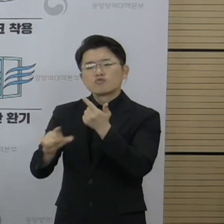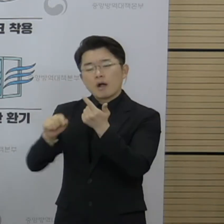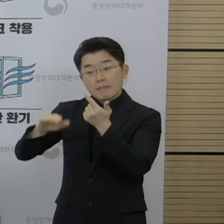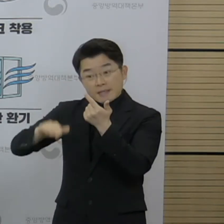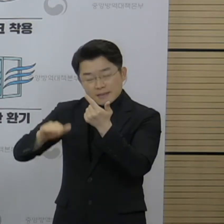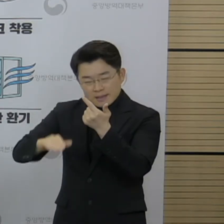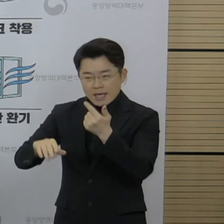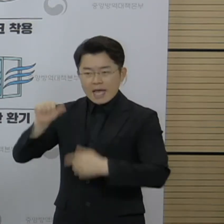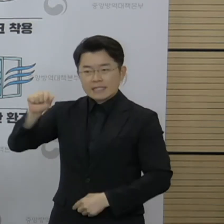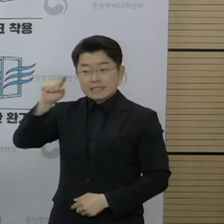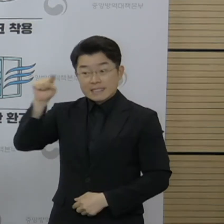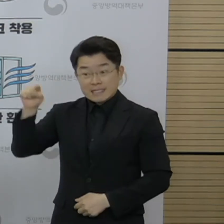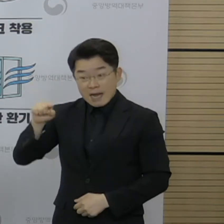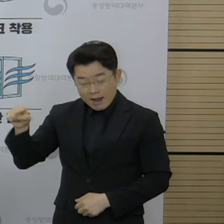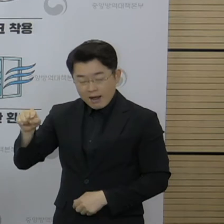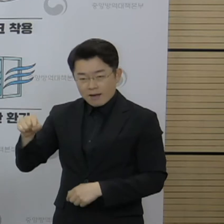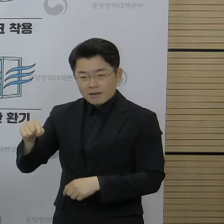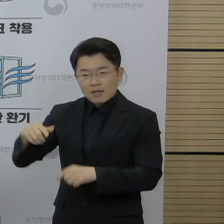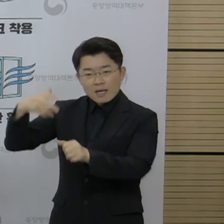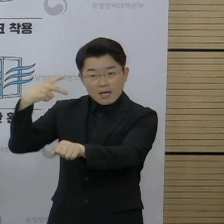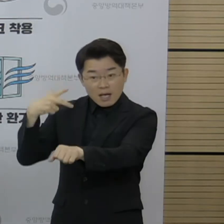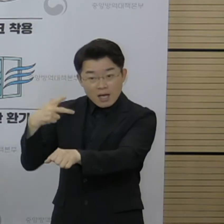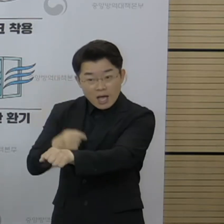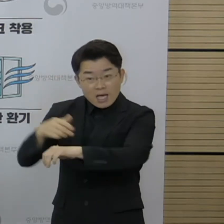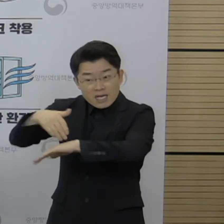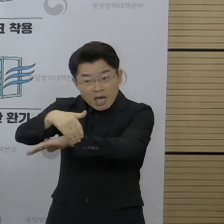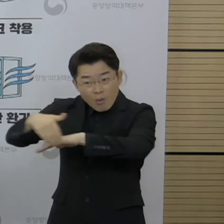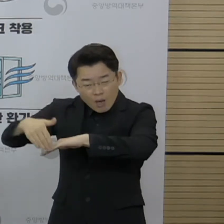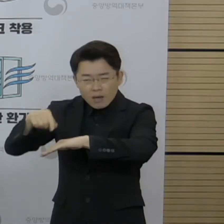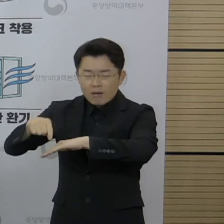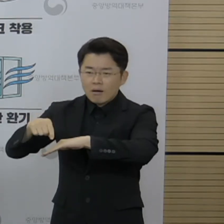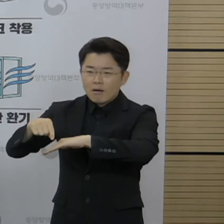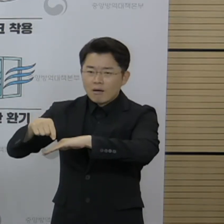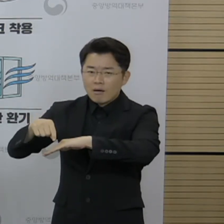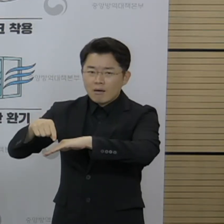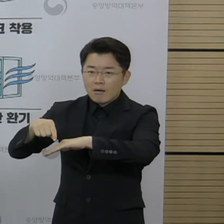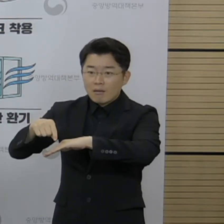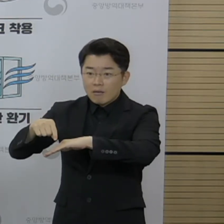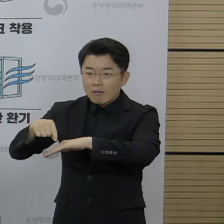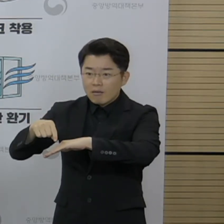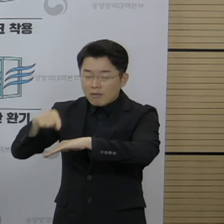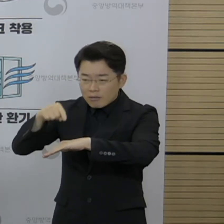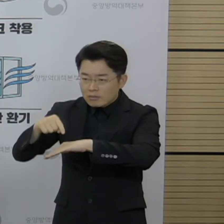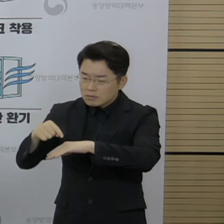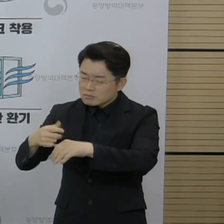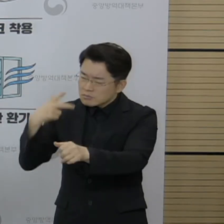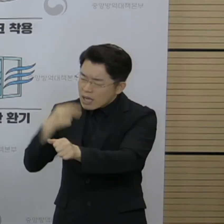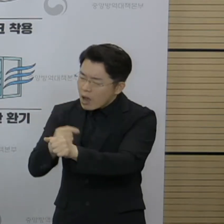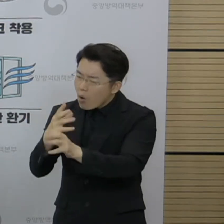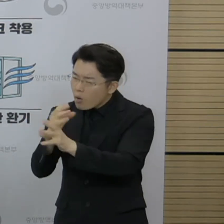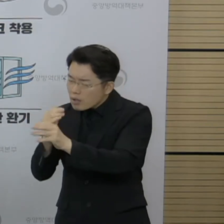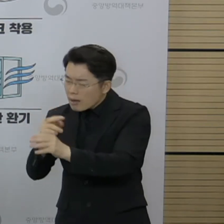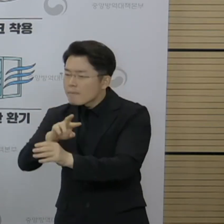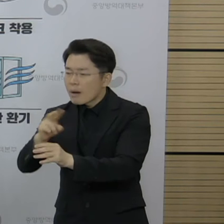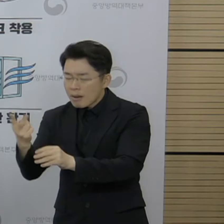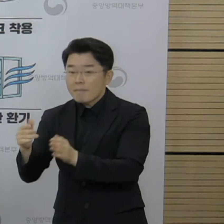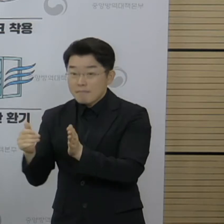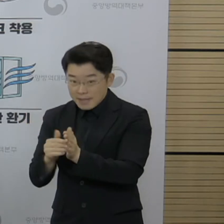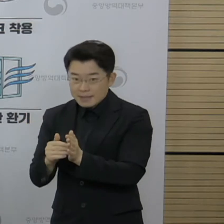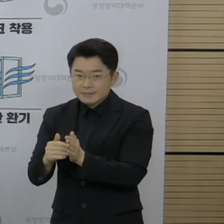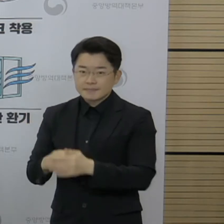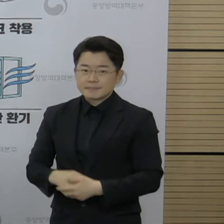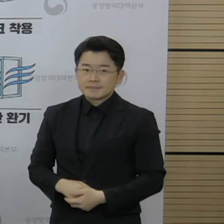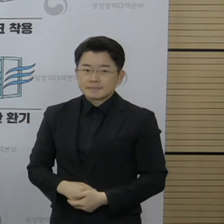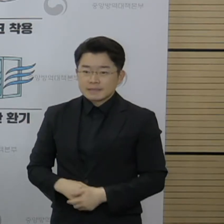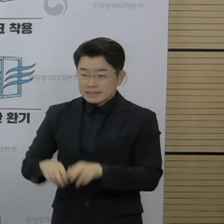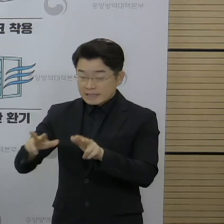백신으로 접종하려고 계획되었다가 접종이 일정이 변경된 대상군으로 저희가 이미 명단을